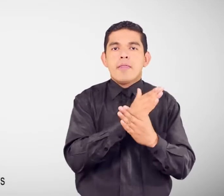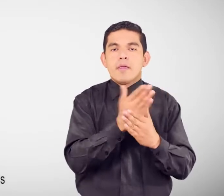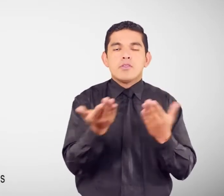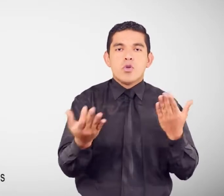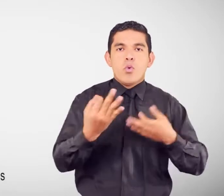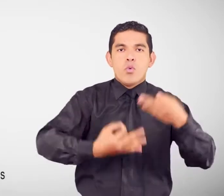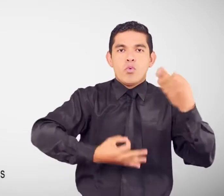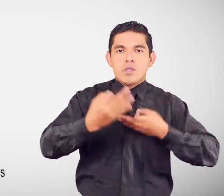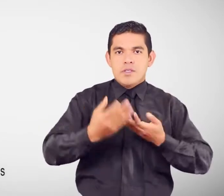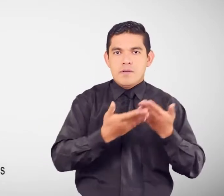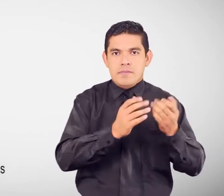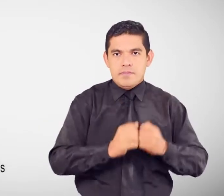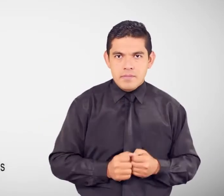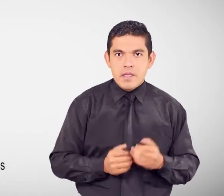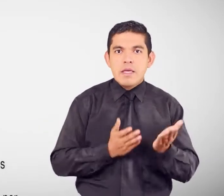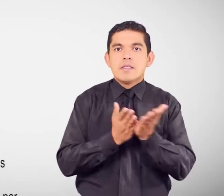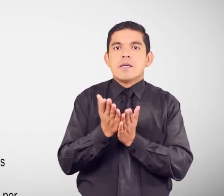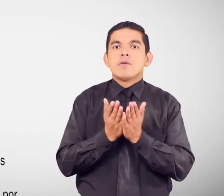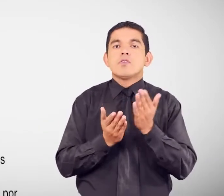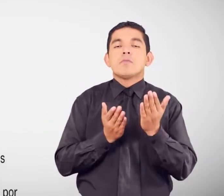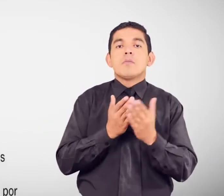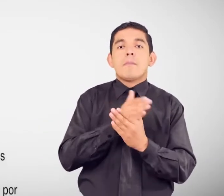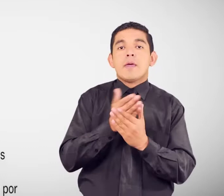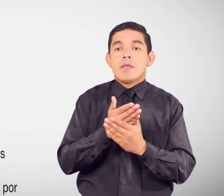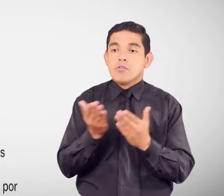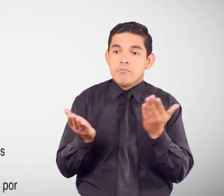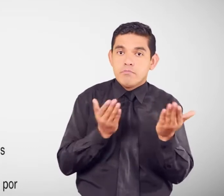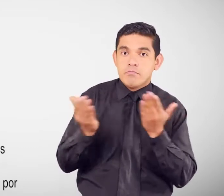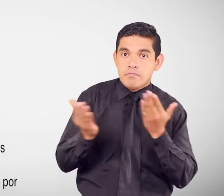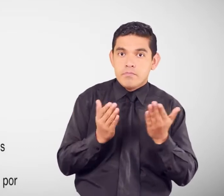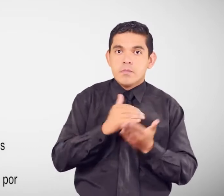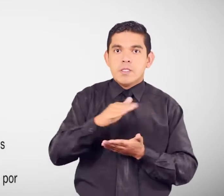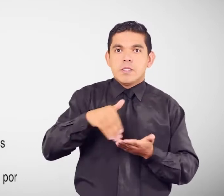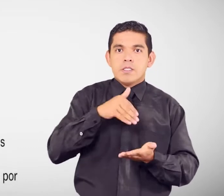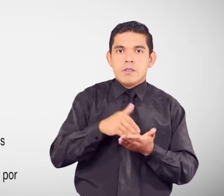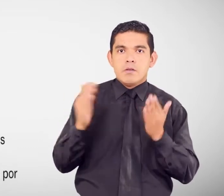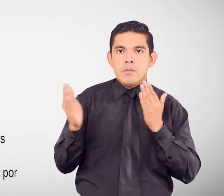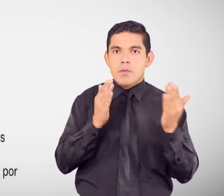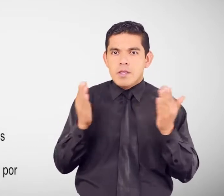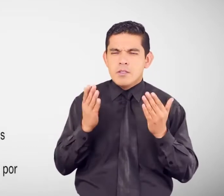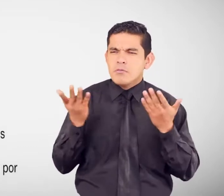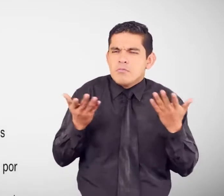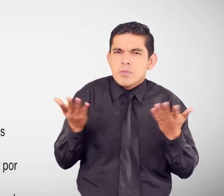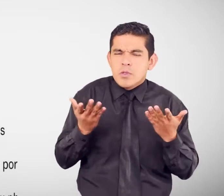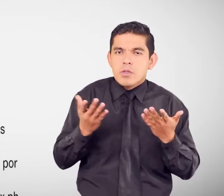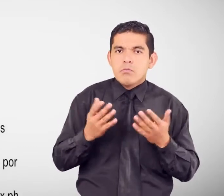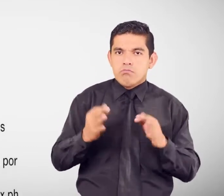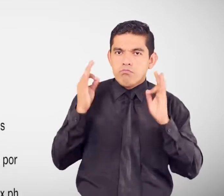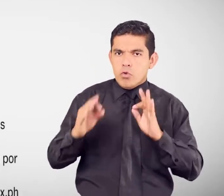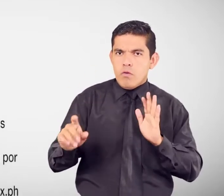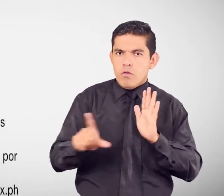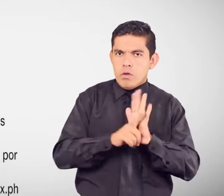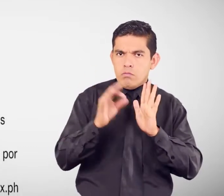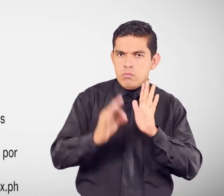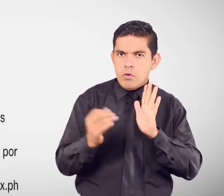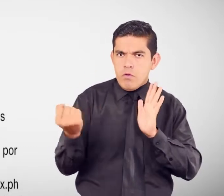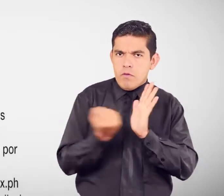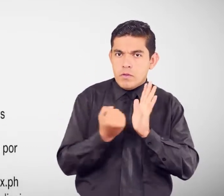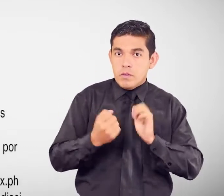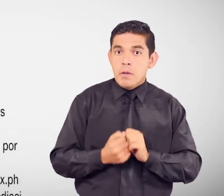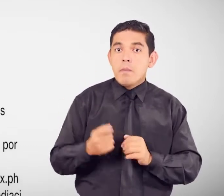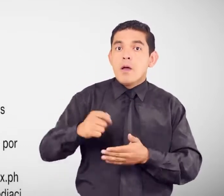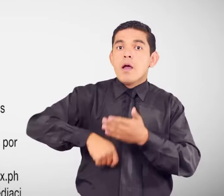judicial Servicios de mediación A través de los centros de mediación Debidamente registrados Así como los